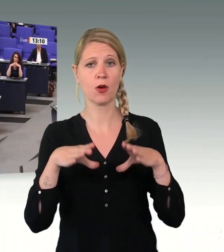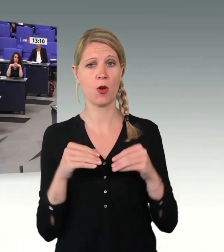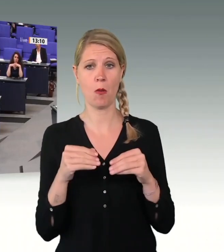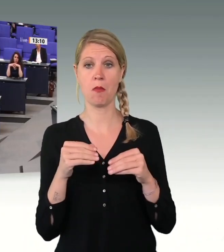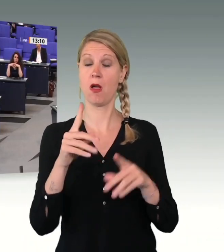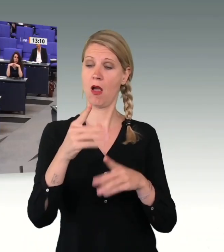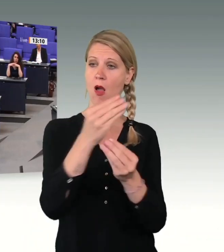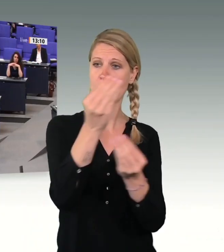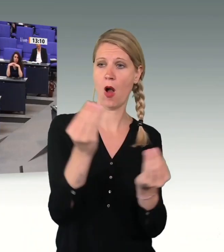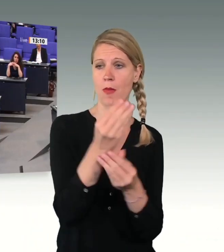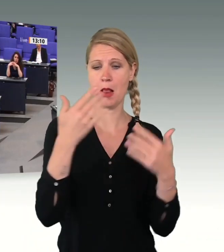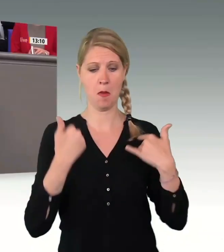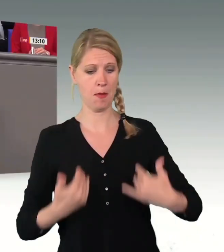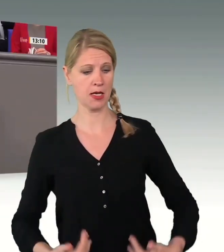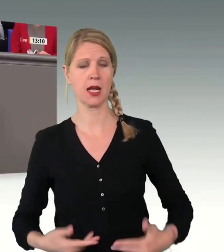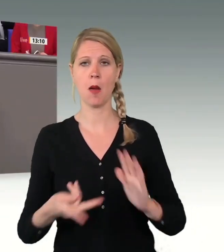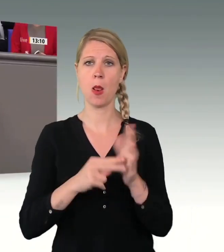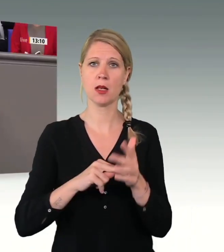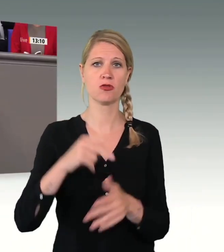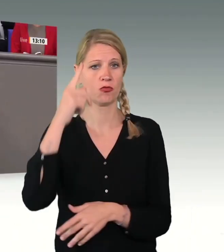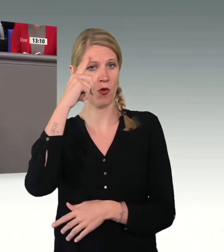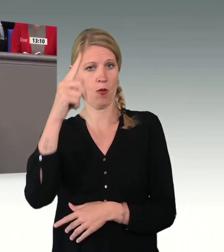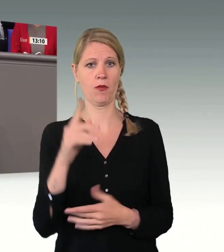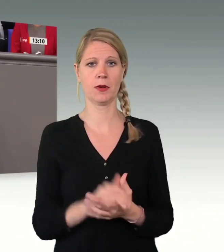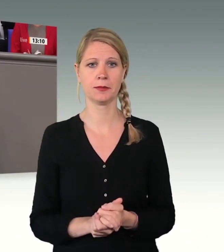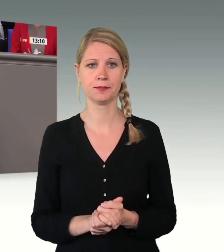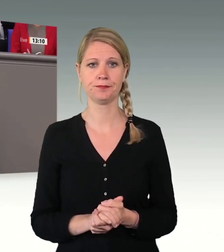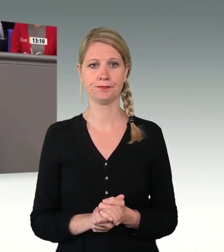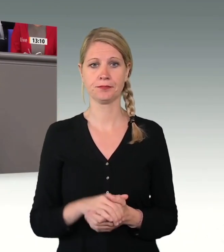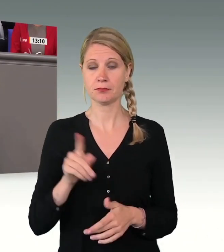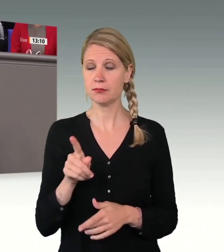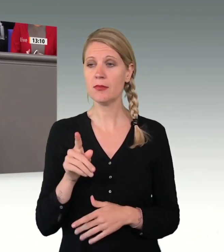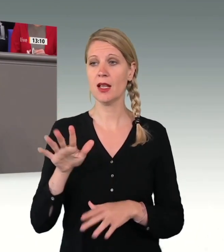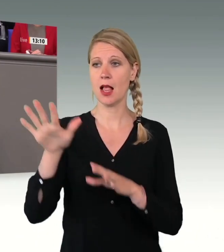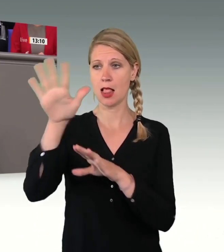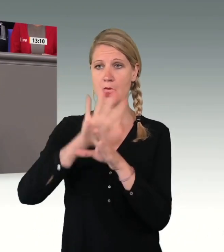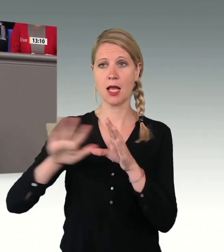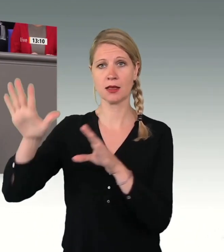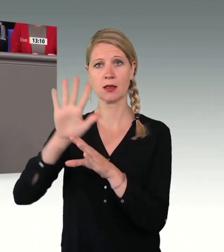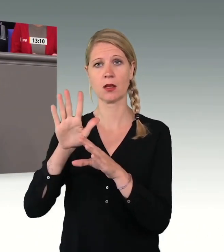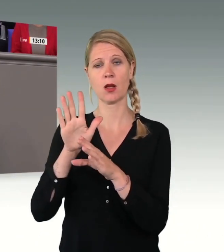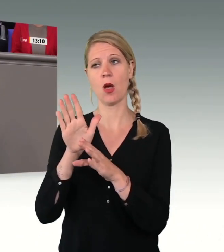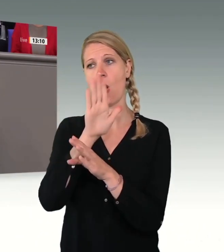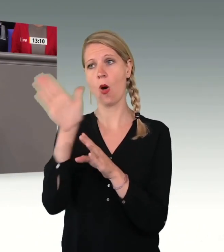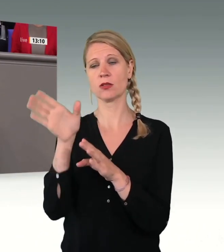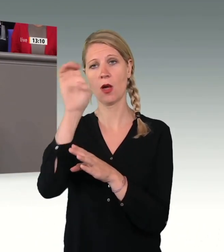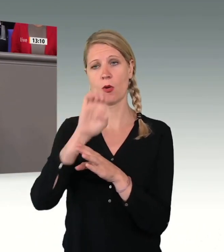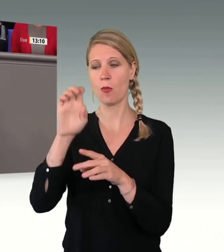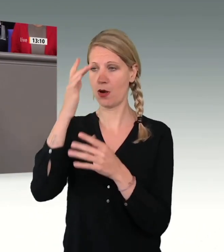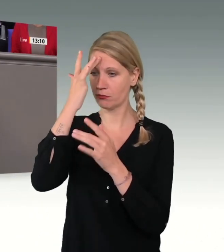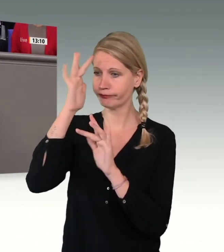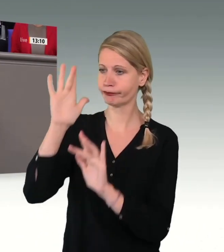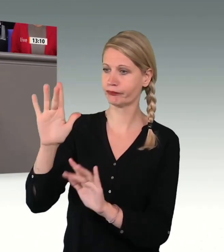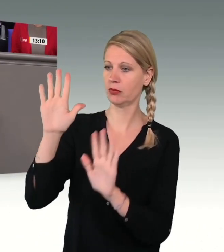Den Ländern Osteuropas gebührt zugleich aber auch höchste Anerkennung dafür, dass sie die